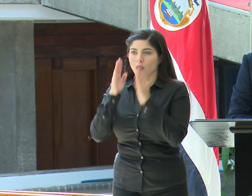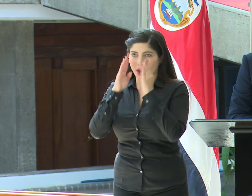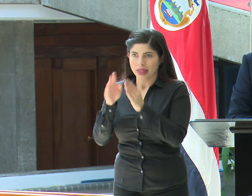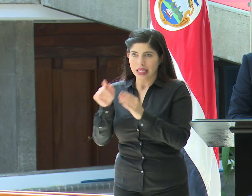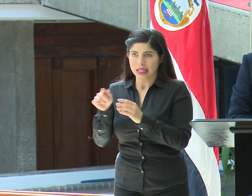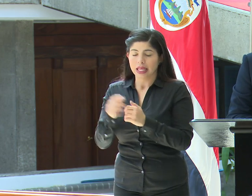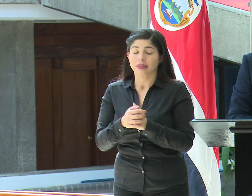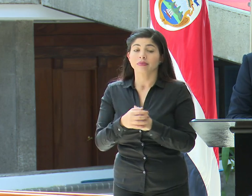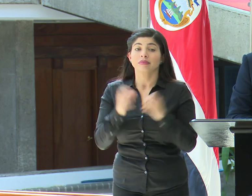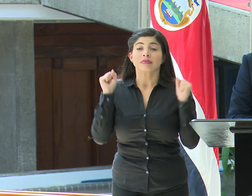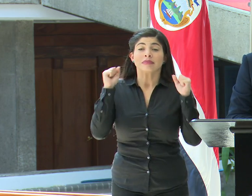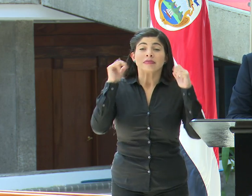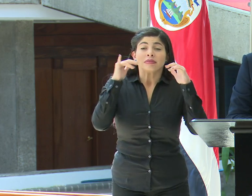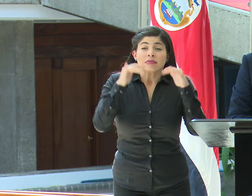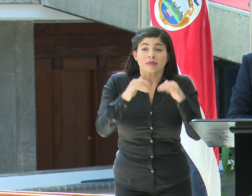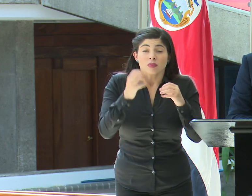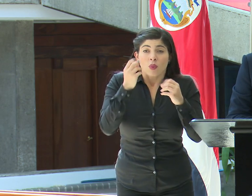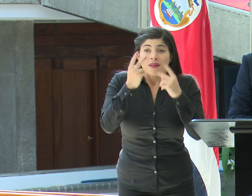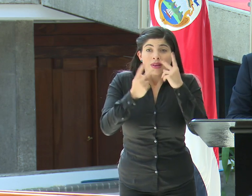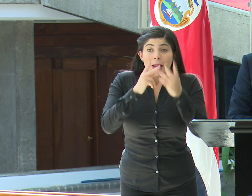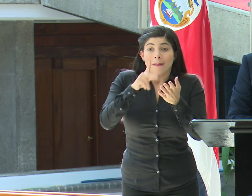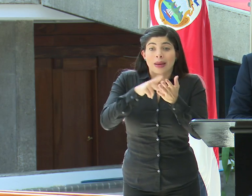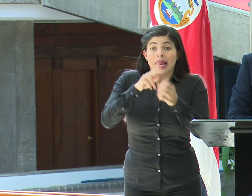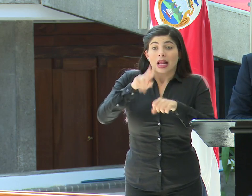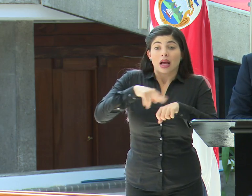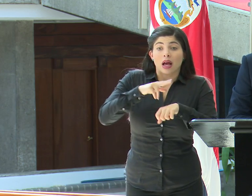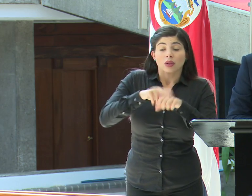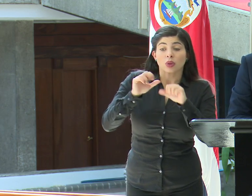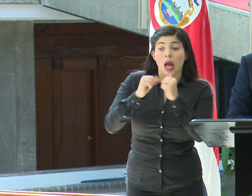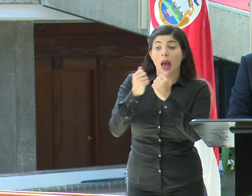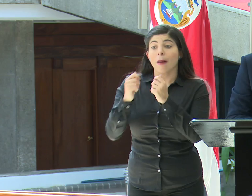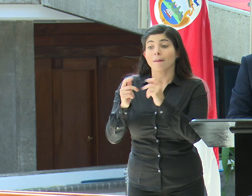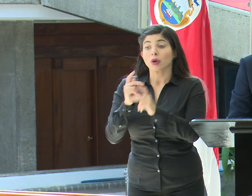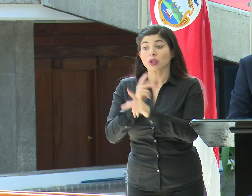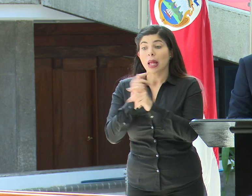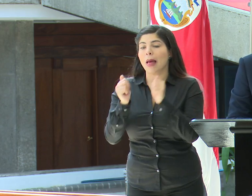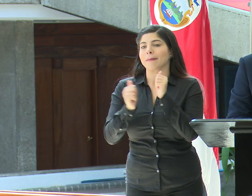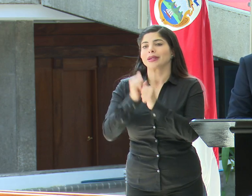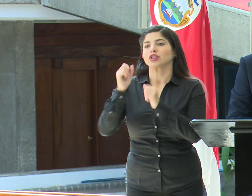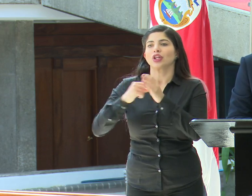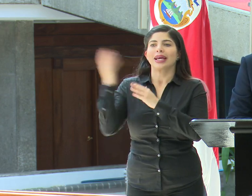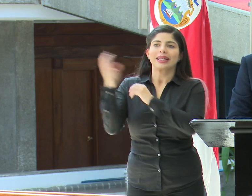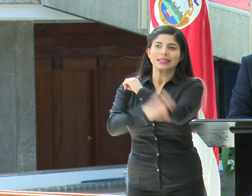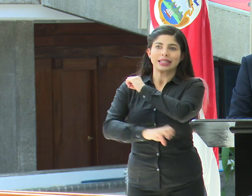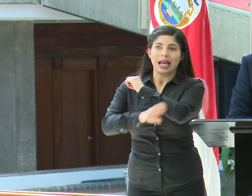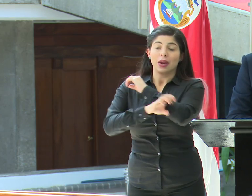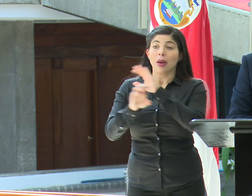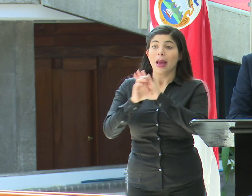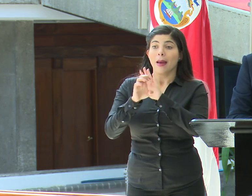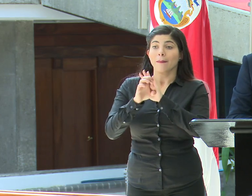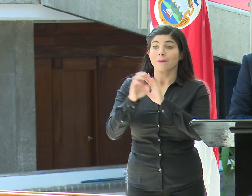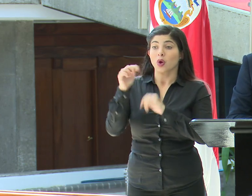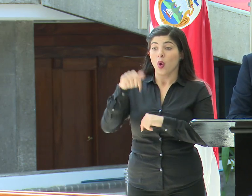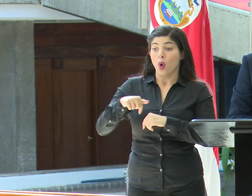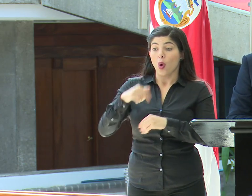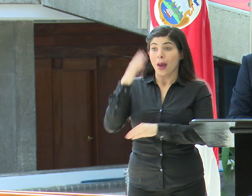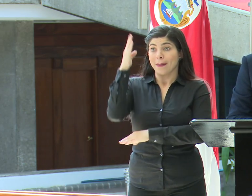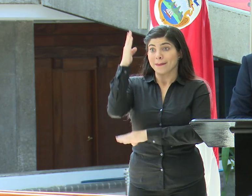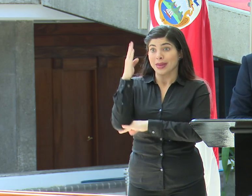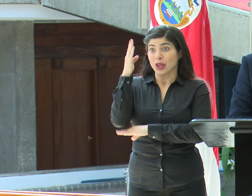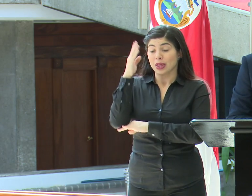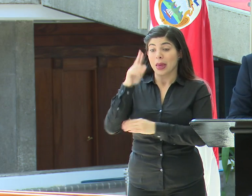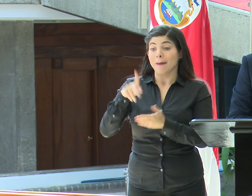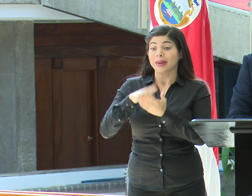La gran visitación de los parques nacionales y áreas protegidas son de extranjeros. El corte, por ejemplo, el corte a mediodía de hoy en el Parque